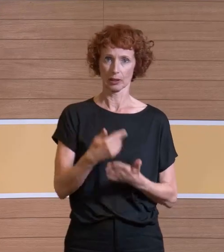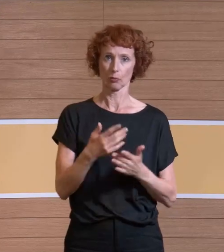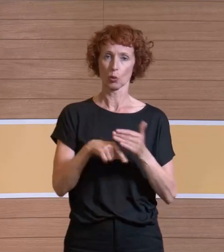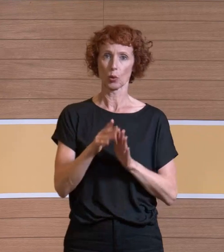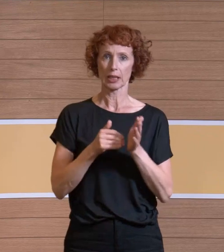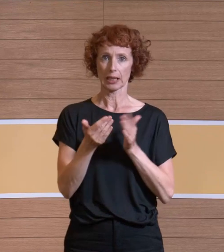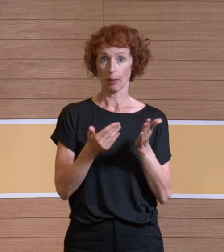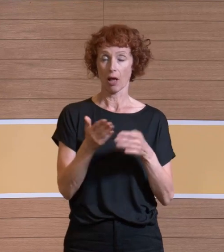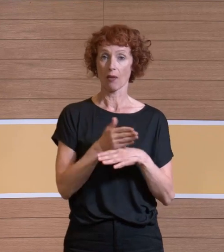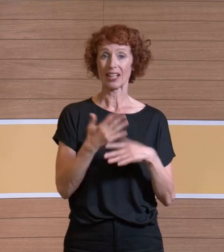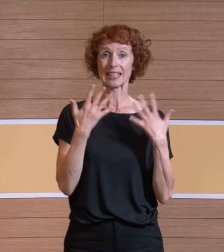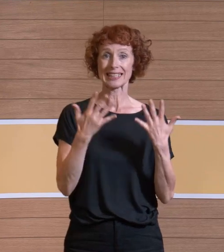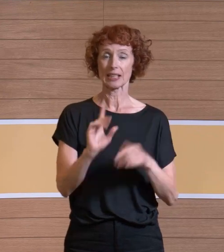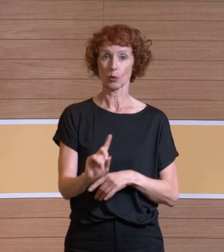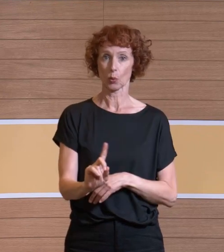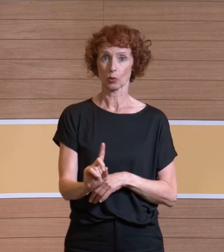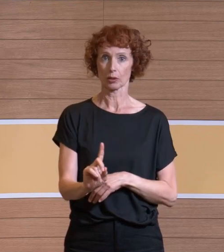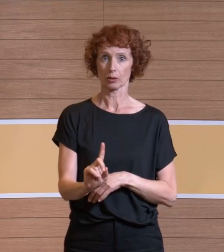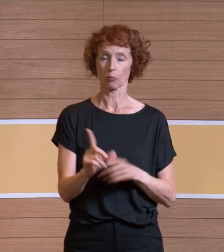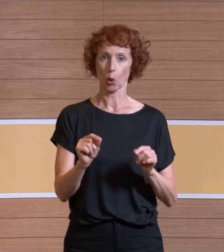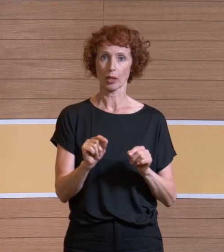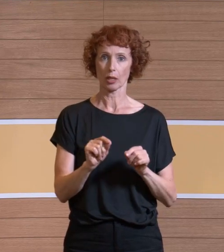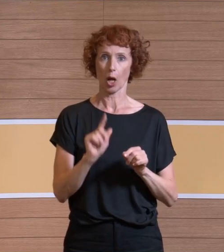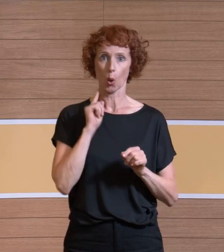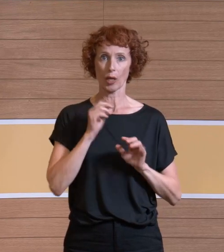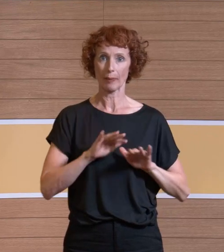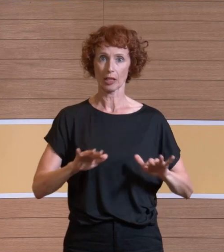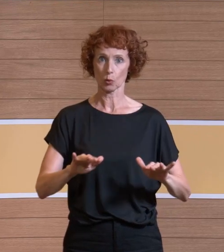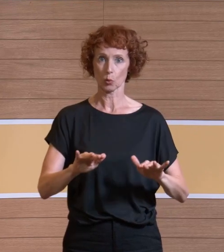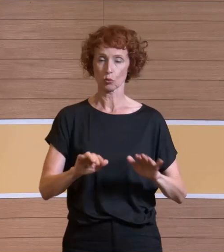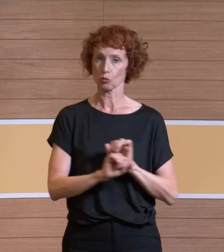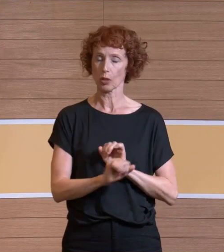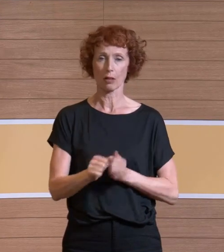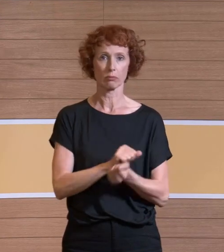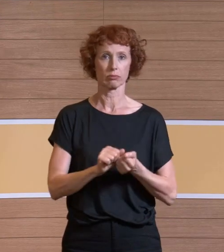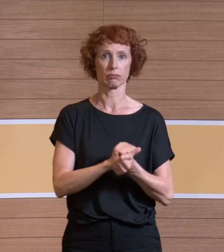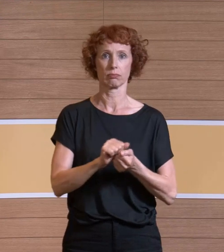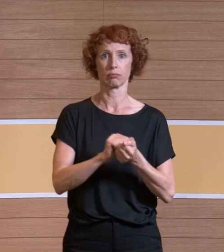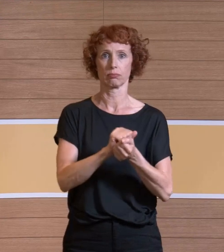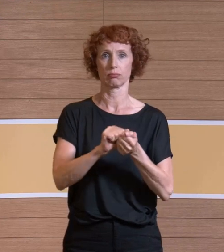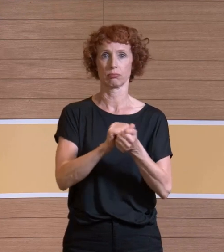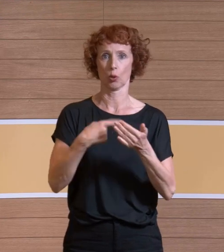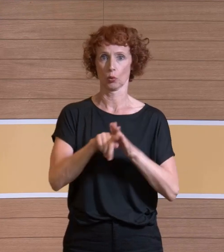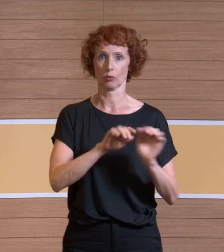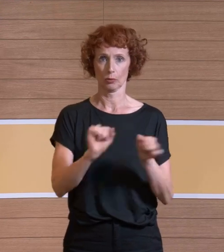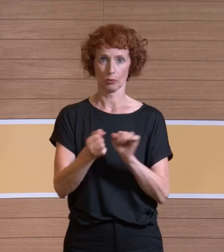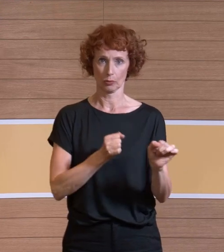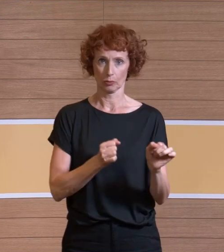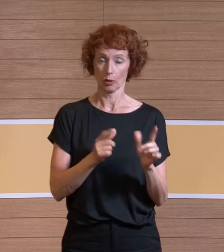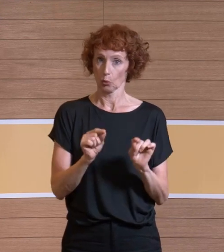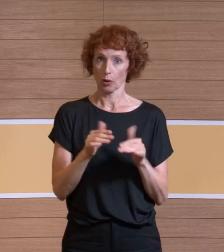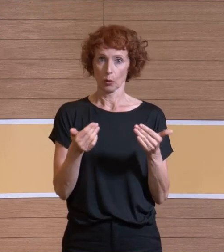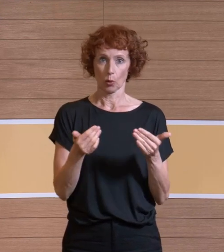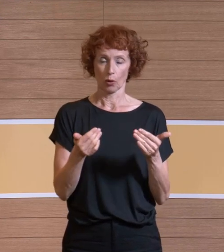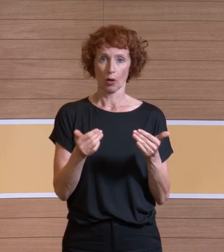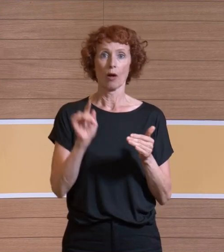10 Sekunden, sämtliche Kontaminationen aus Ihrem Schutzbereich zu eliminieren. Und zwar ohne, dass Sie befürchten müssen, dass es sich von